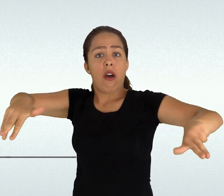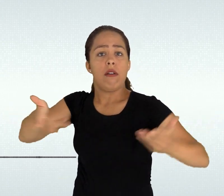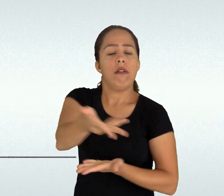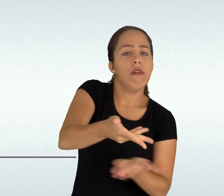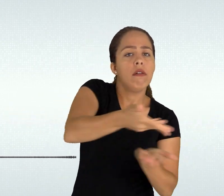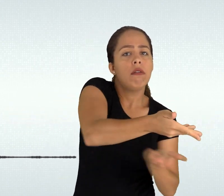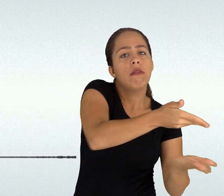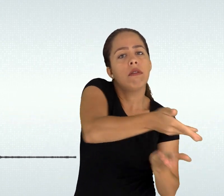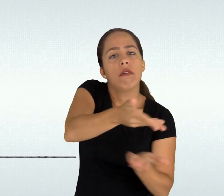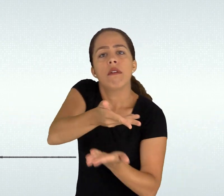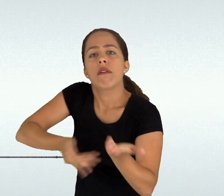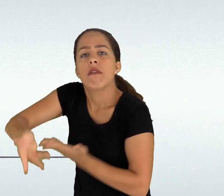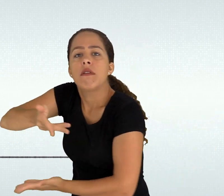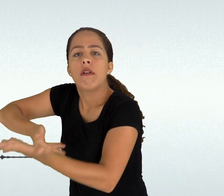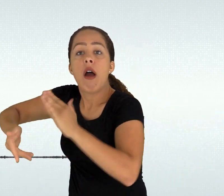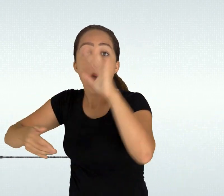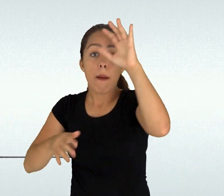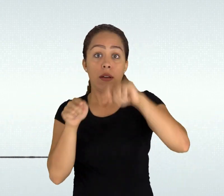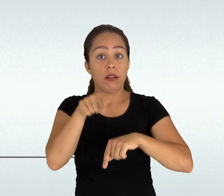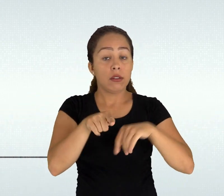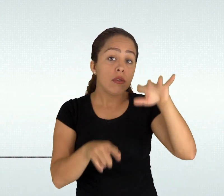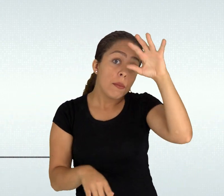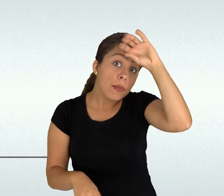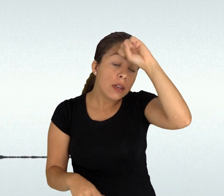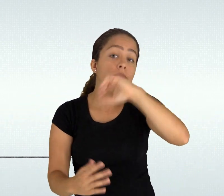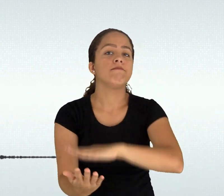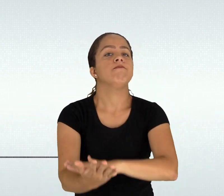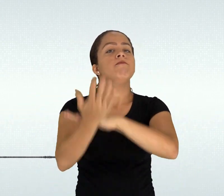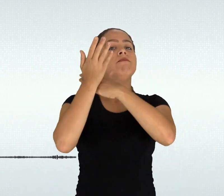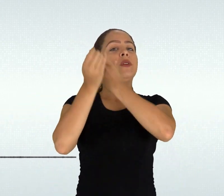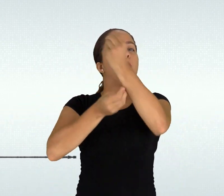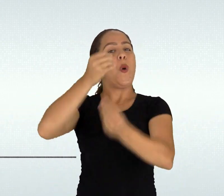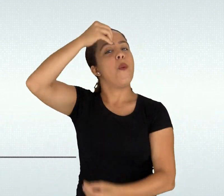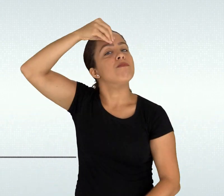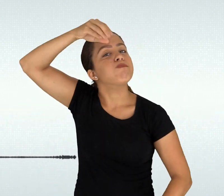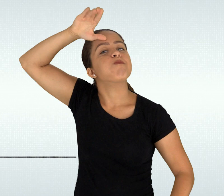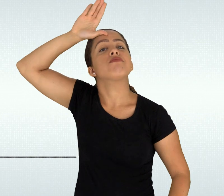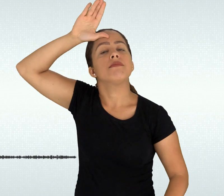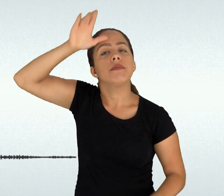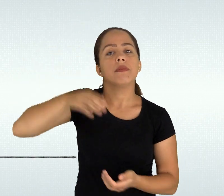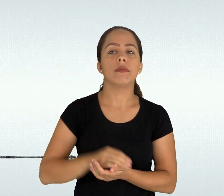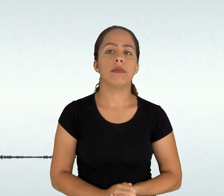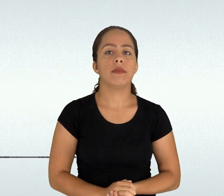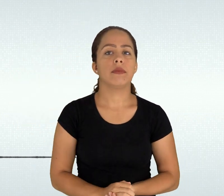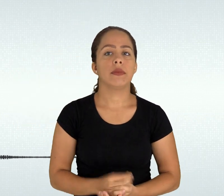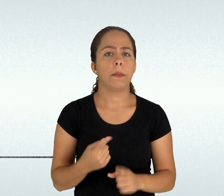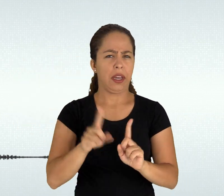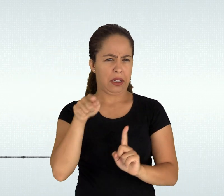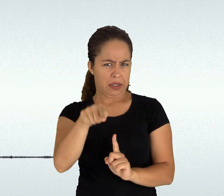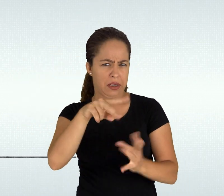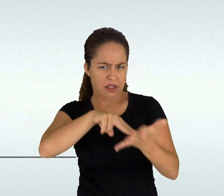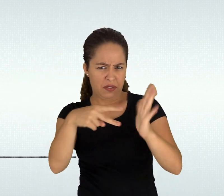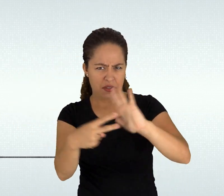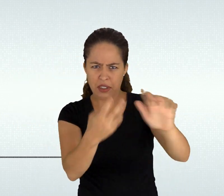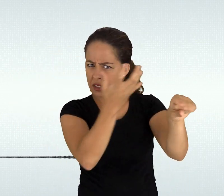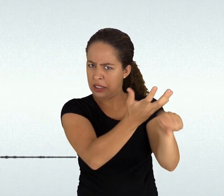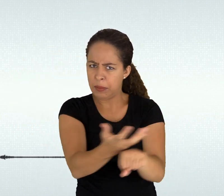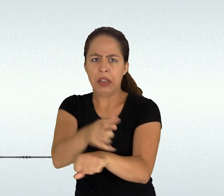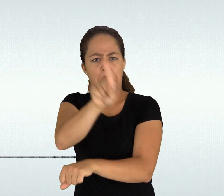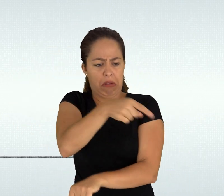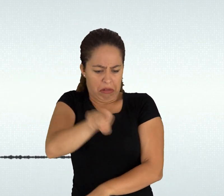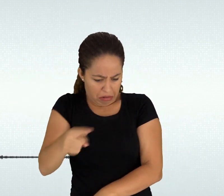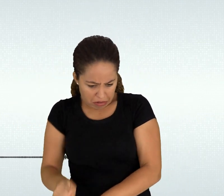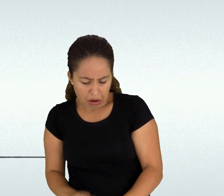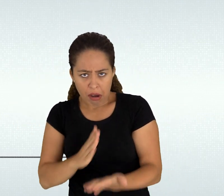facilitador do processo de ordenação do conhecimento implica antes a urgência de reconhecer as inúmeras